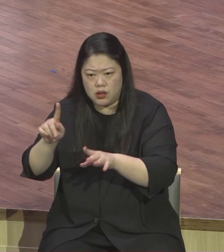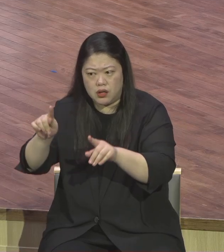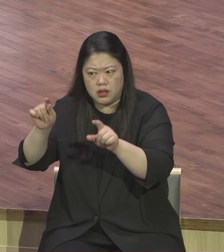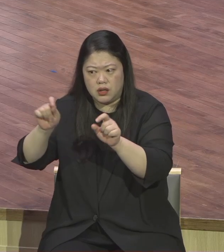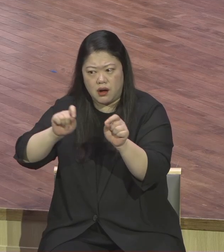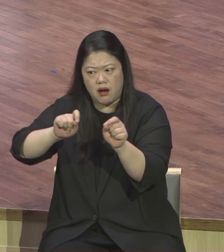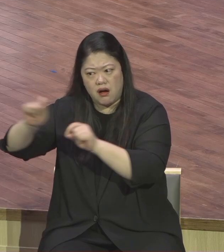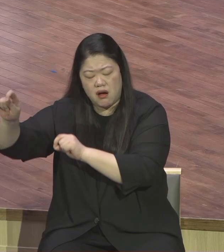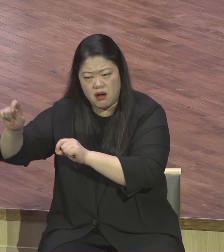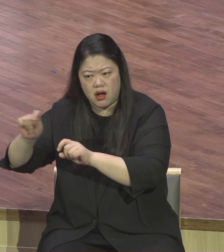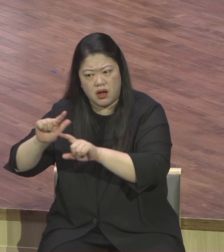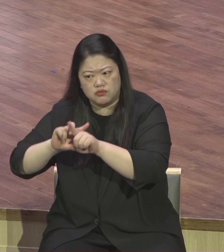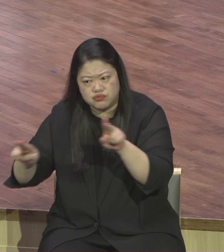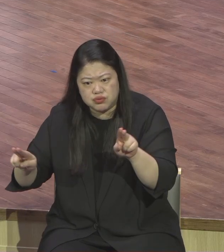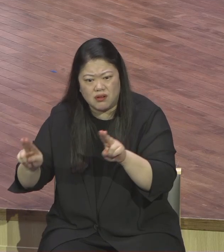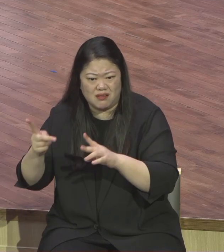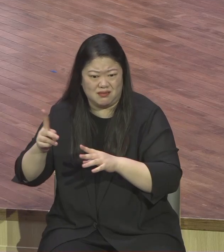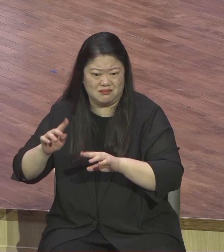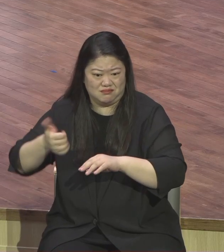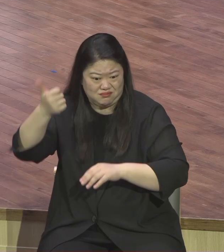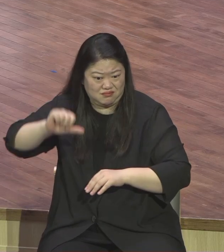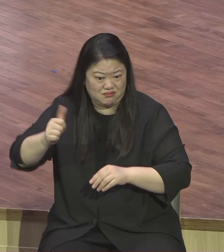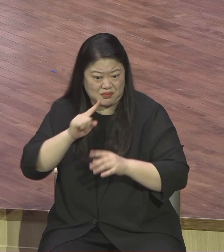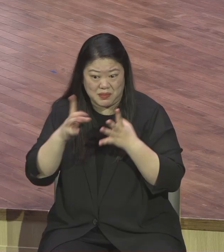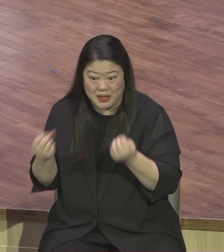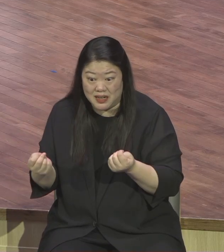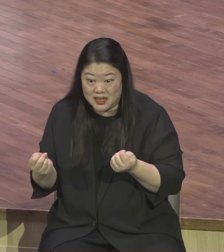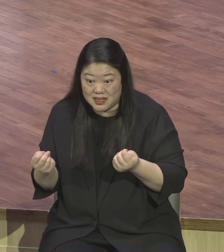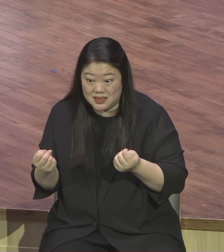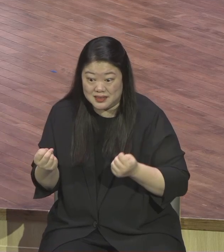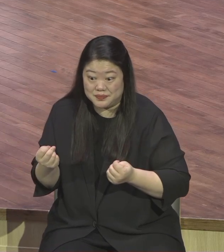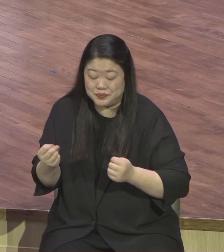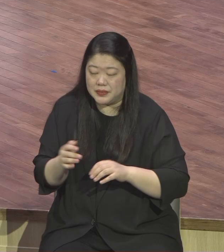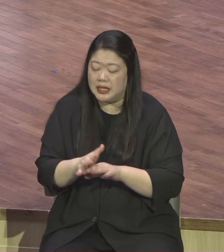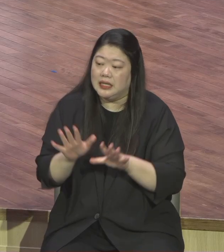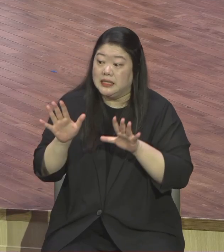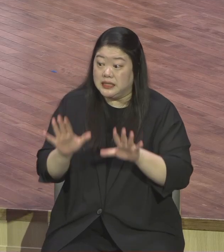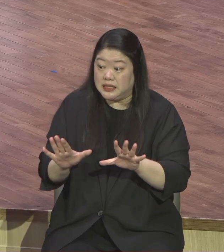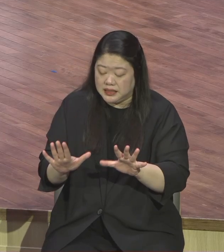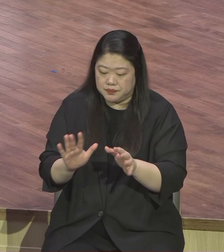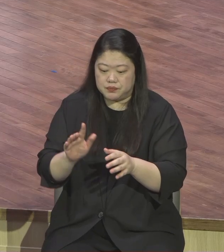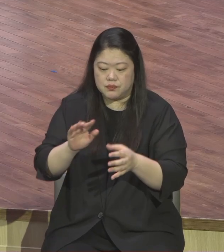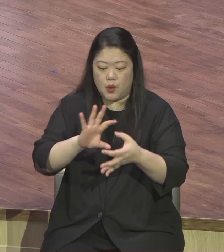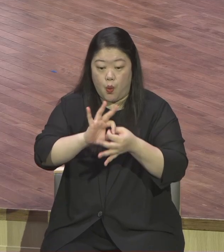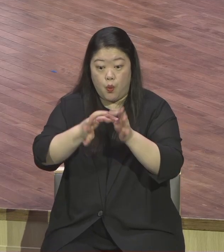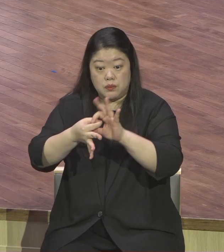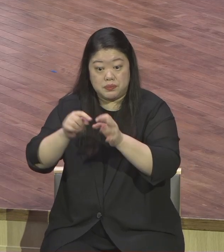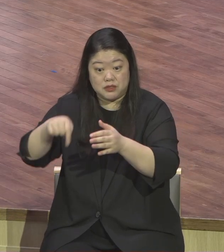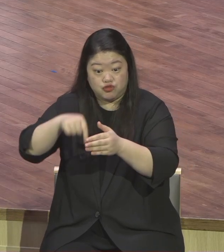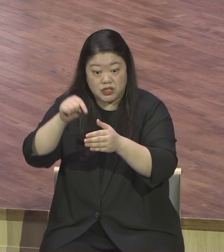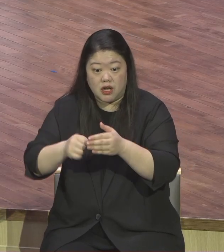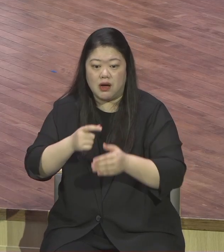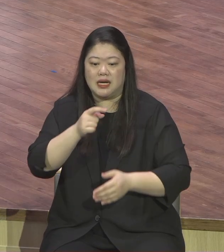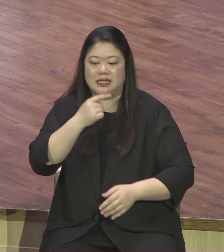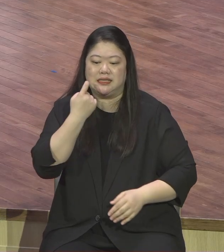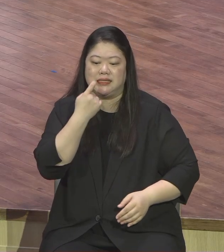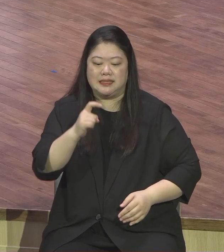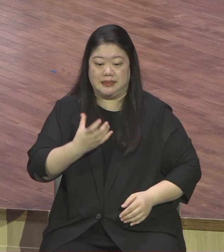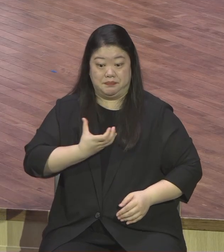경기에서 가장 많은 금메달이 있는 종목이 바로 육상경기입니다 육상경기